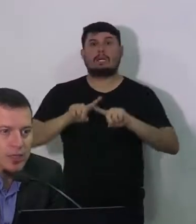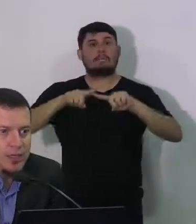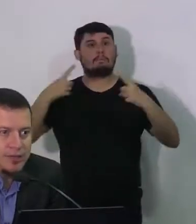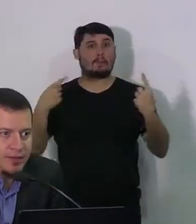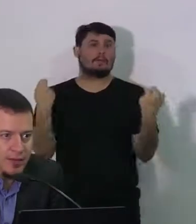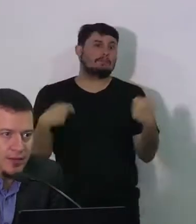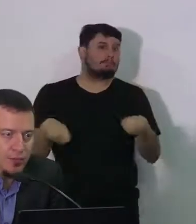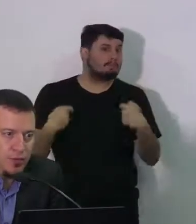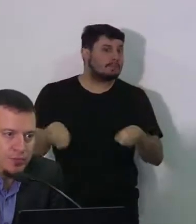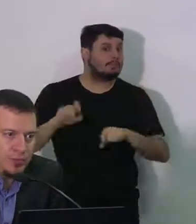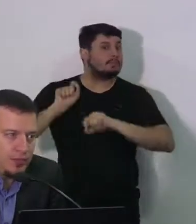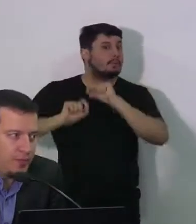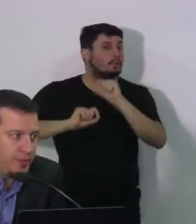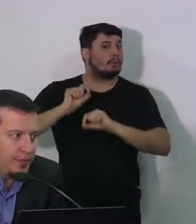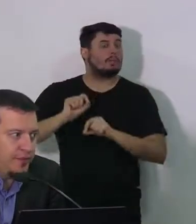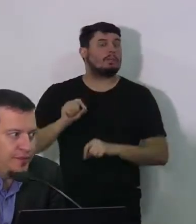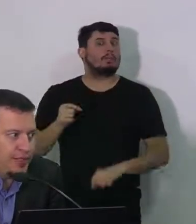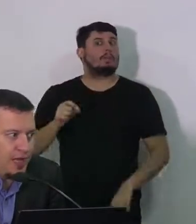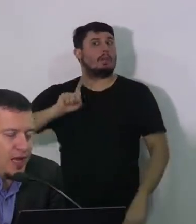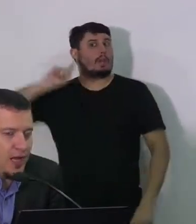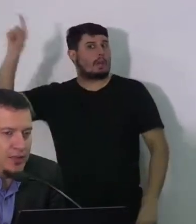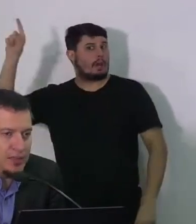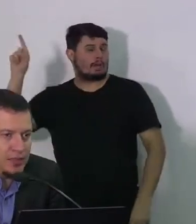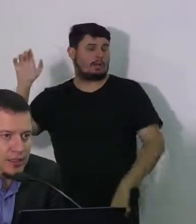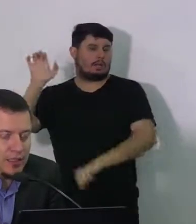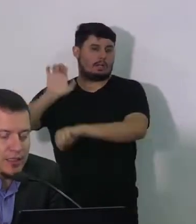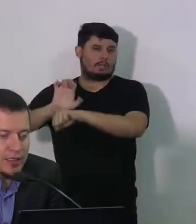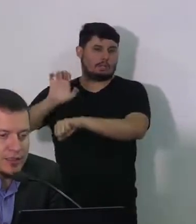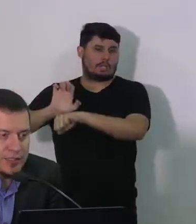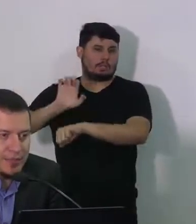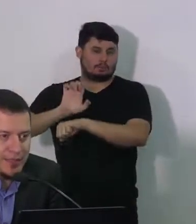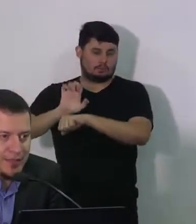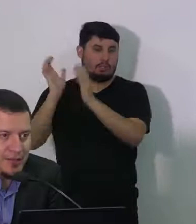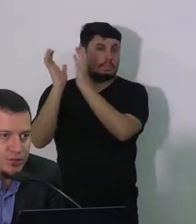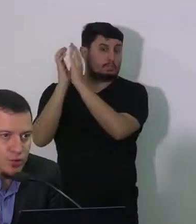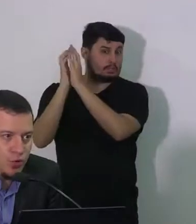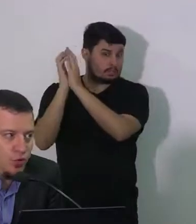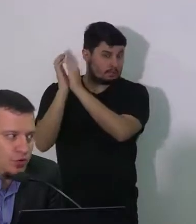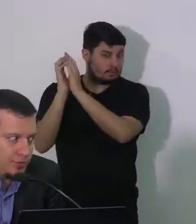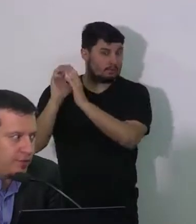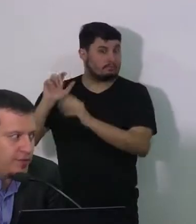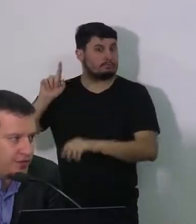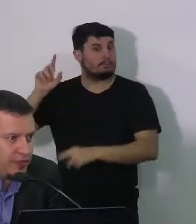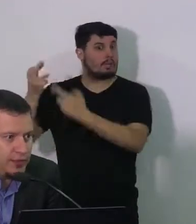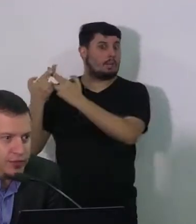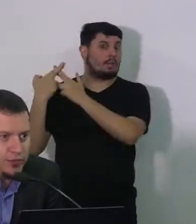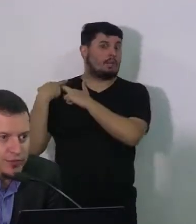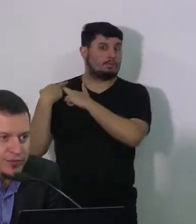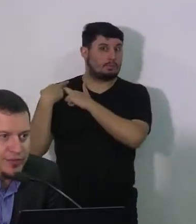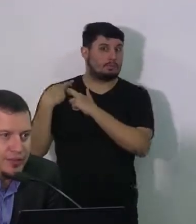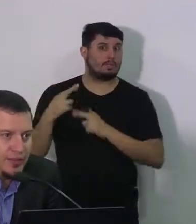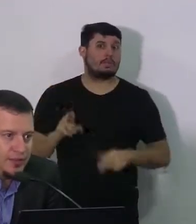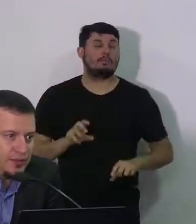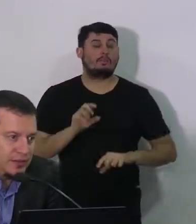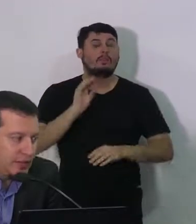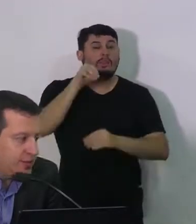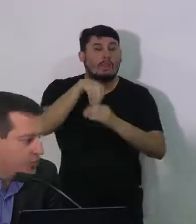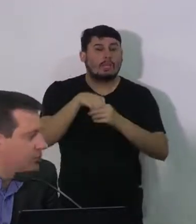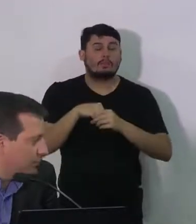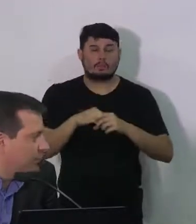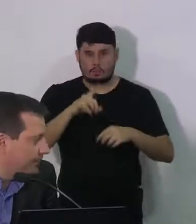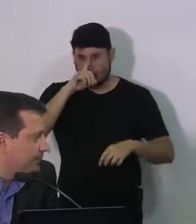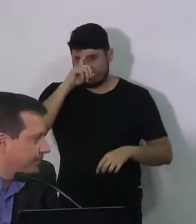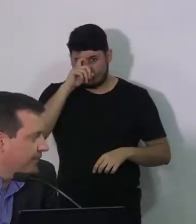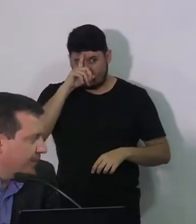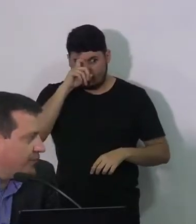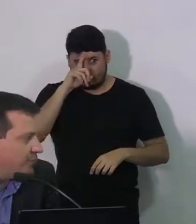Estado, que seria o hospital de campanha ficar nas dependências do hospital mestre vitalino, que, inclusive... Tem